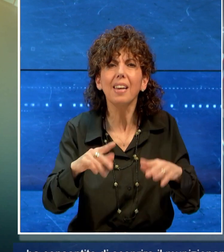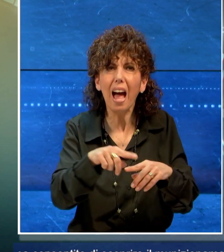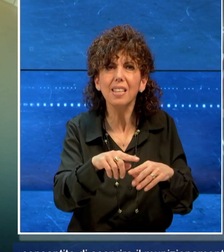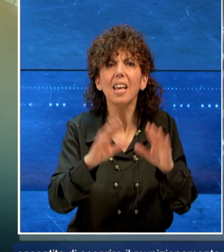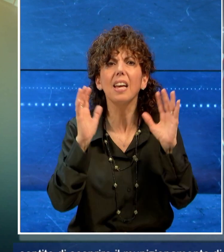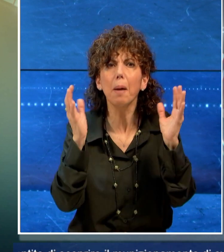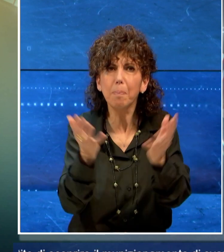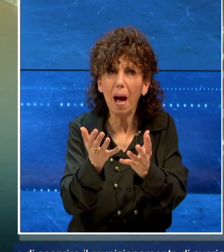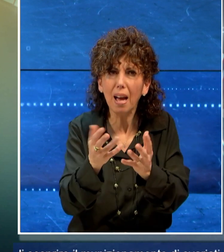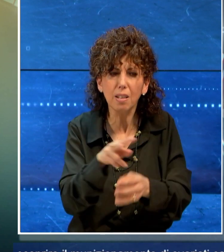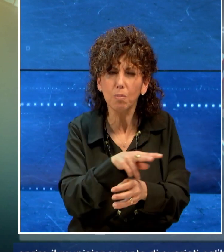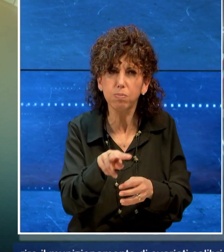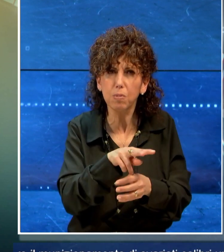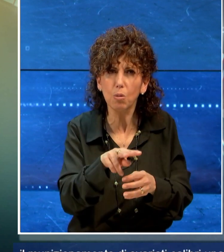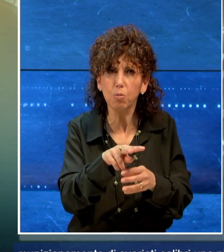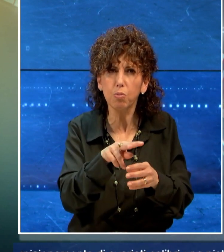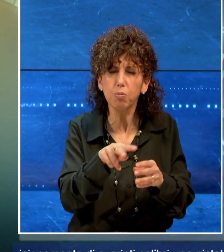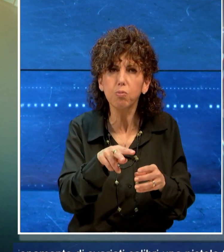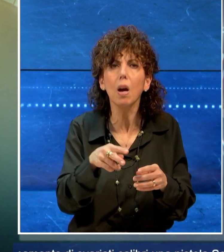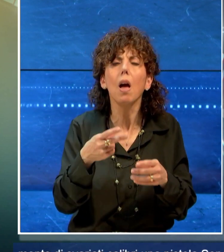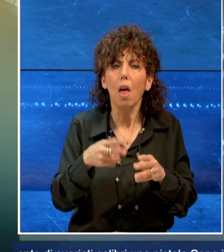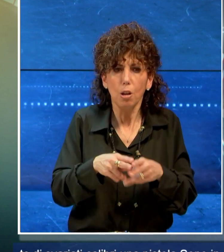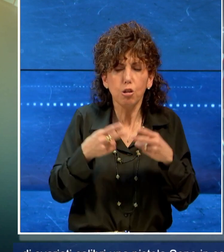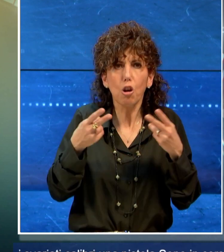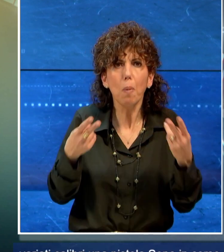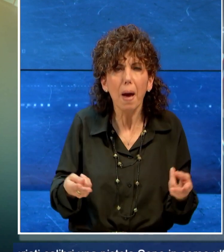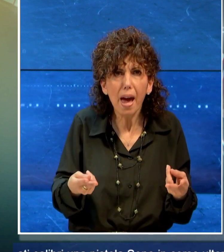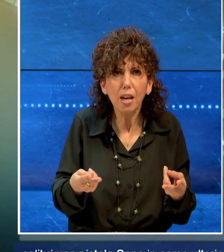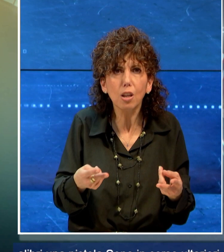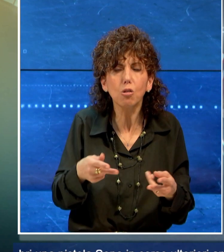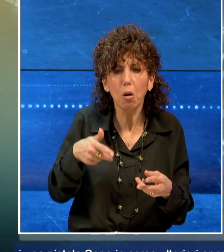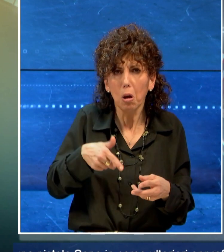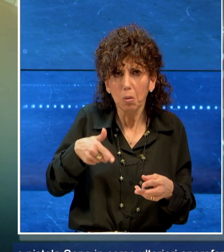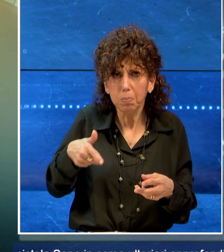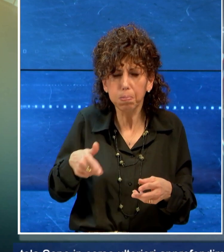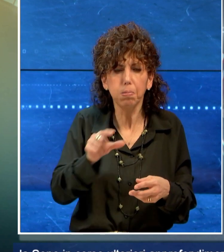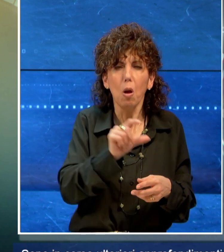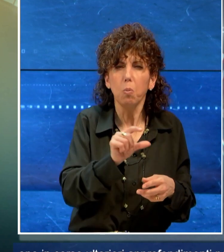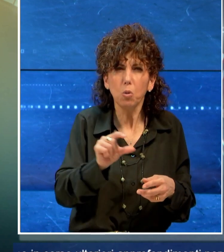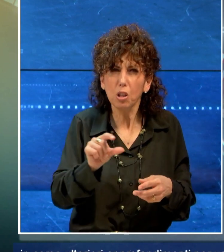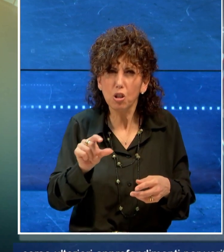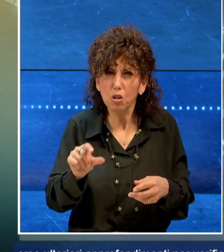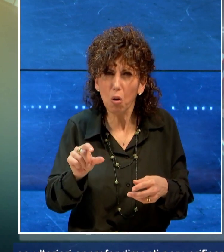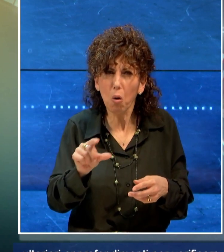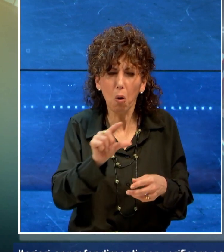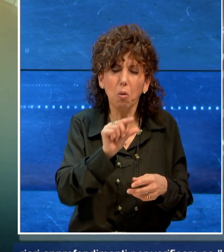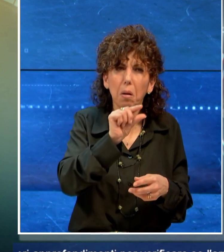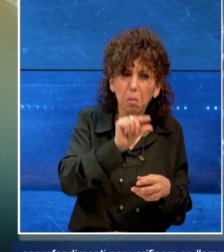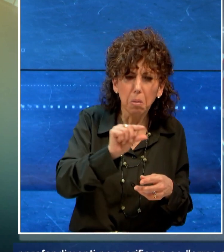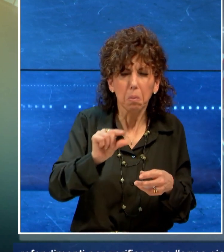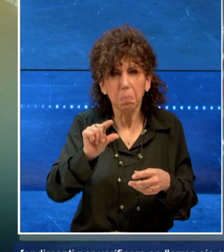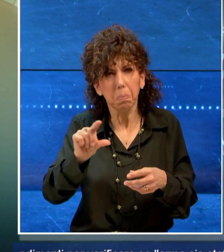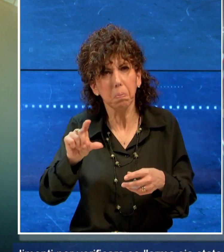Campania ha consentito di scoprire il munizionamento di svariati calibri